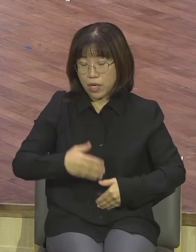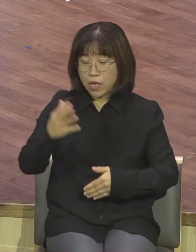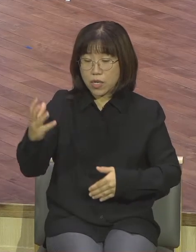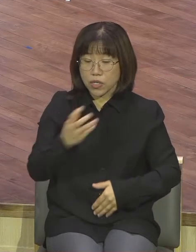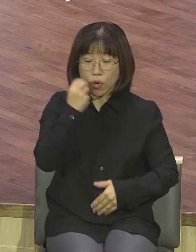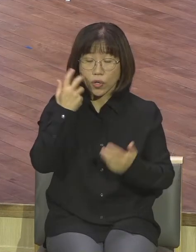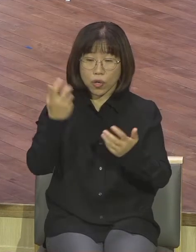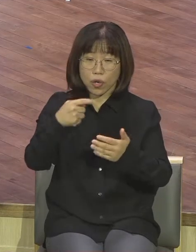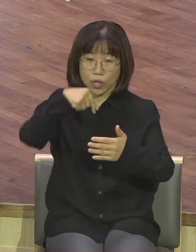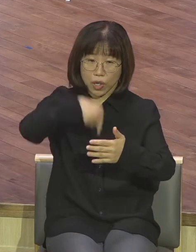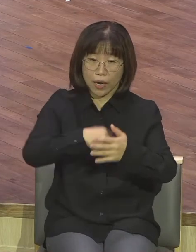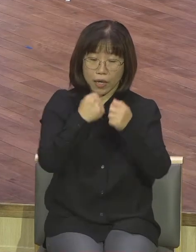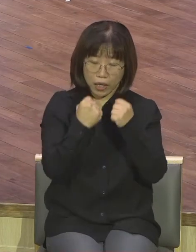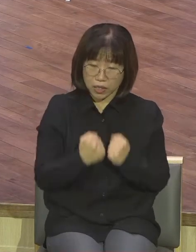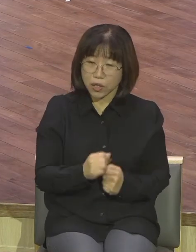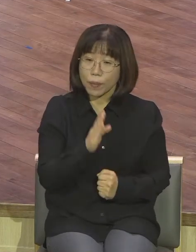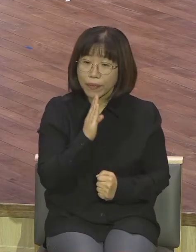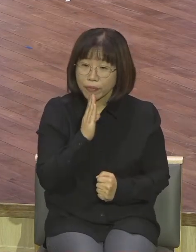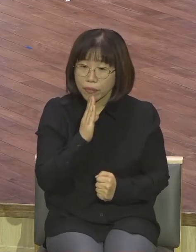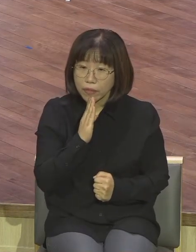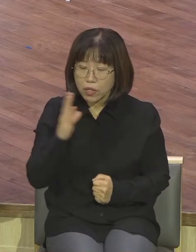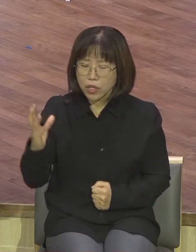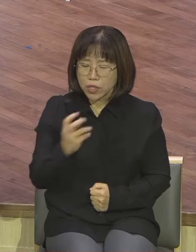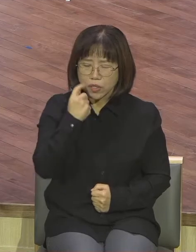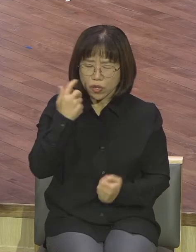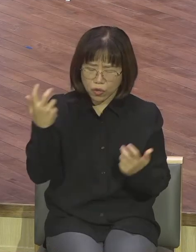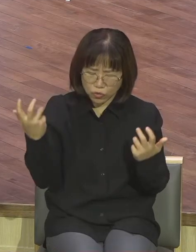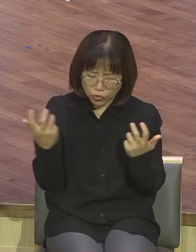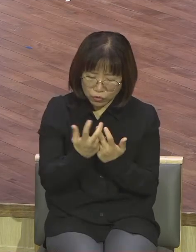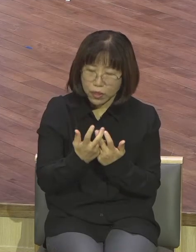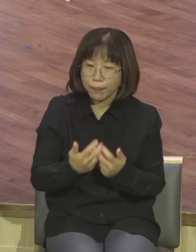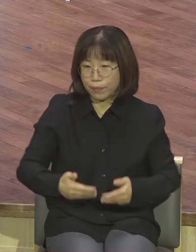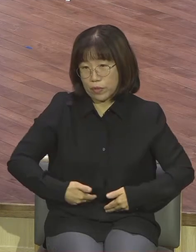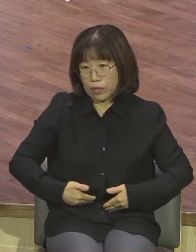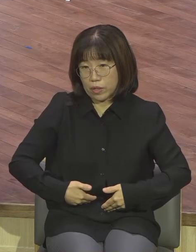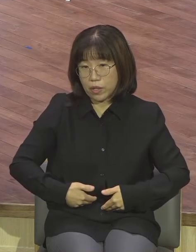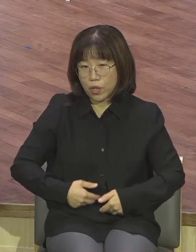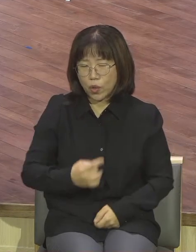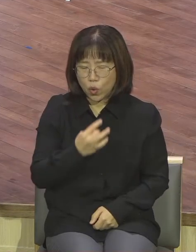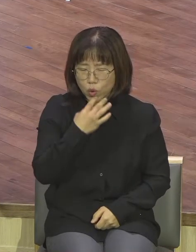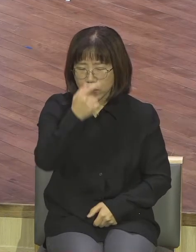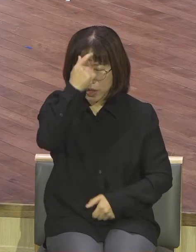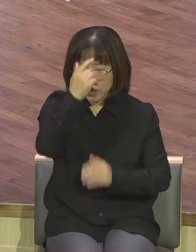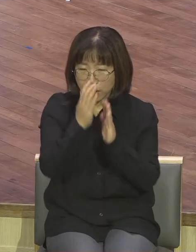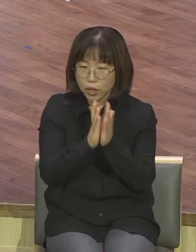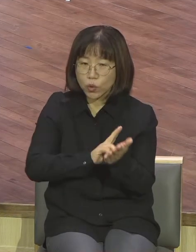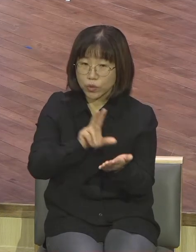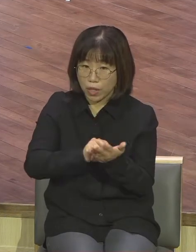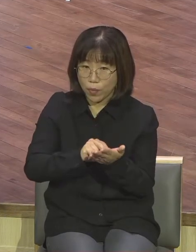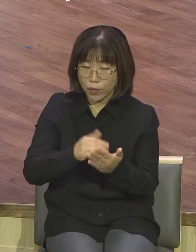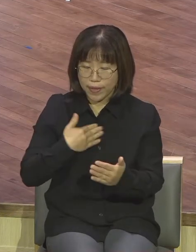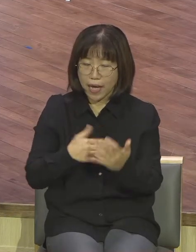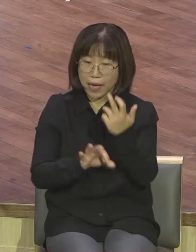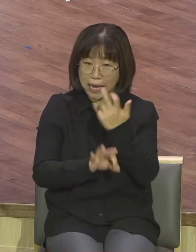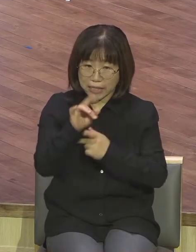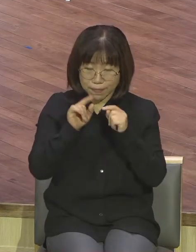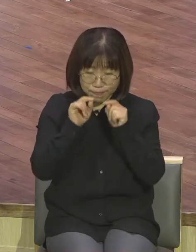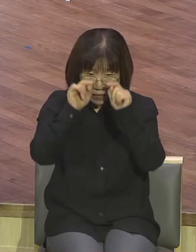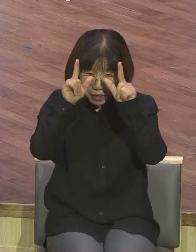뭐 다른 기도할 거 없다 성령 충만 좀 없어서 제가 말씀드렸죠 여러분 아침에 일어날 때 벨이 울리면 일어날 때 어떻게